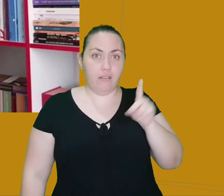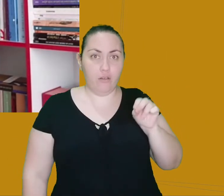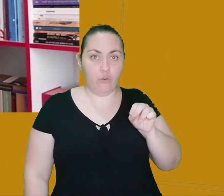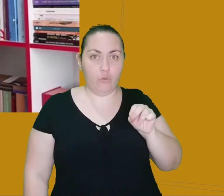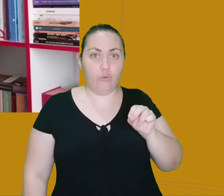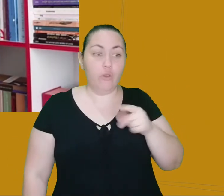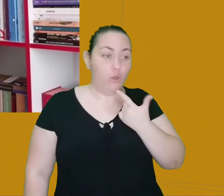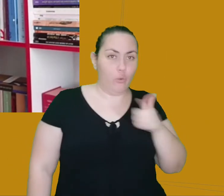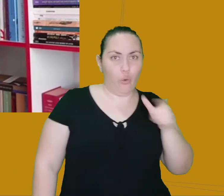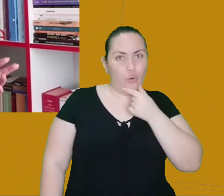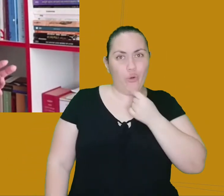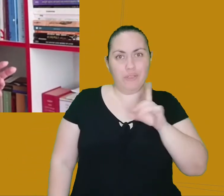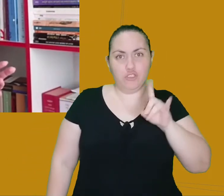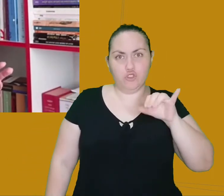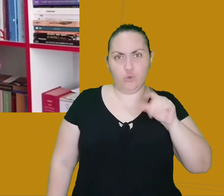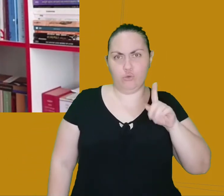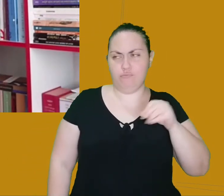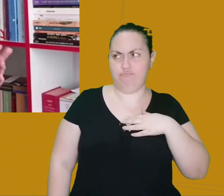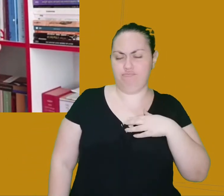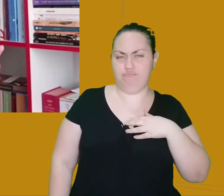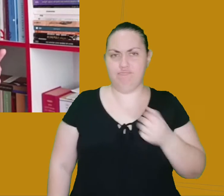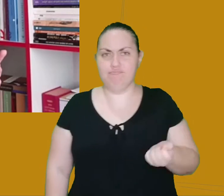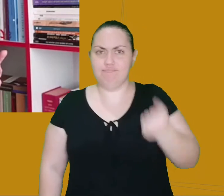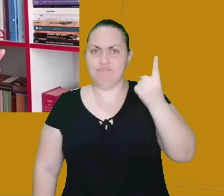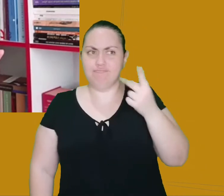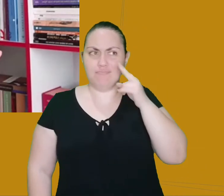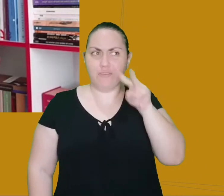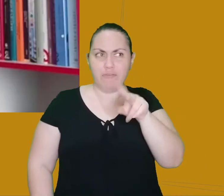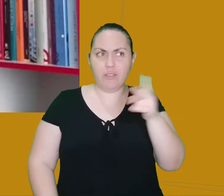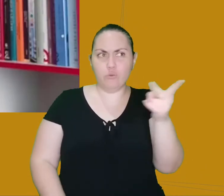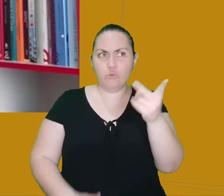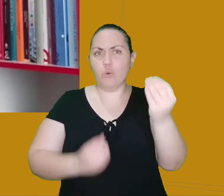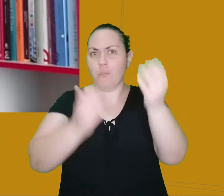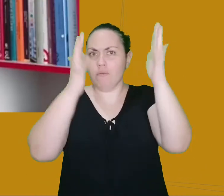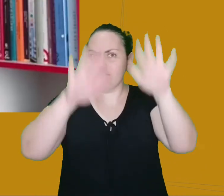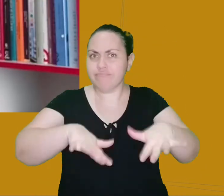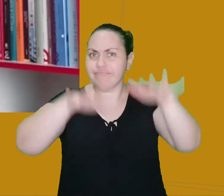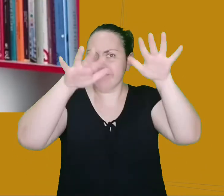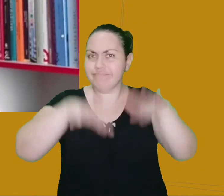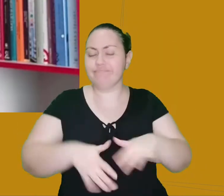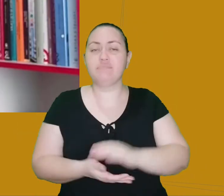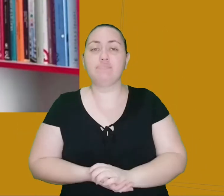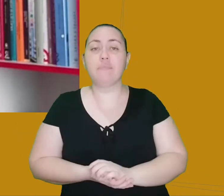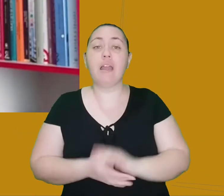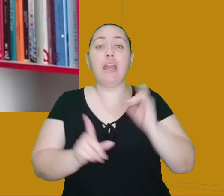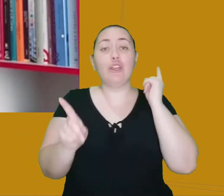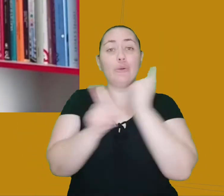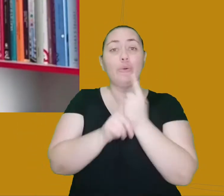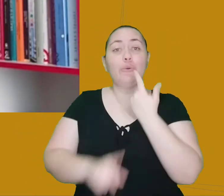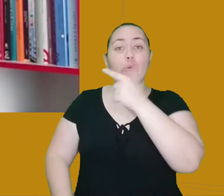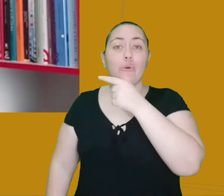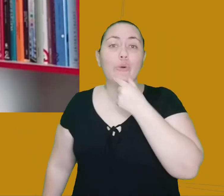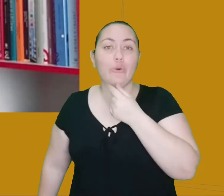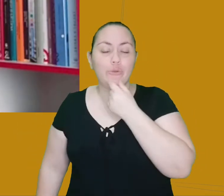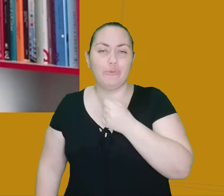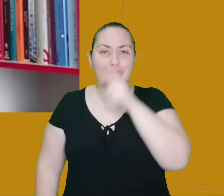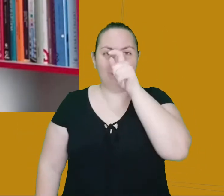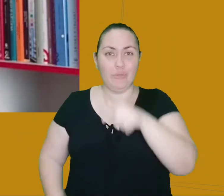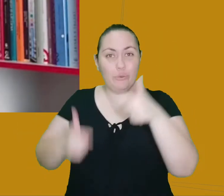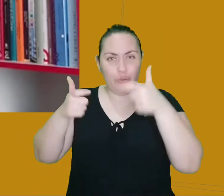qual é? Eles ficam estranhando toda essa admiração. E aí então eles encontram um cara local, que se chama Titane, que é um alparcateiro, ou seja,